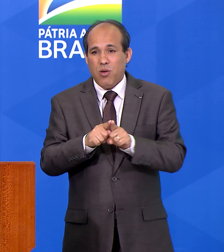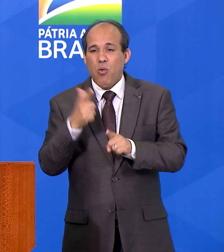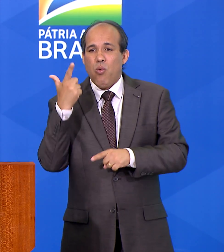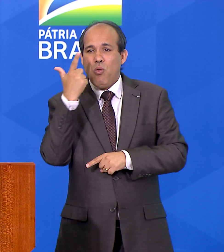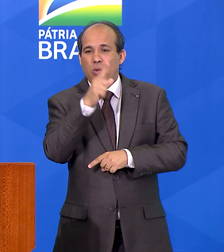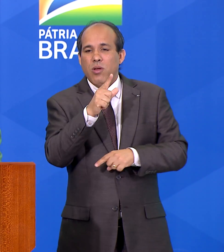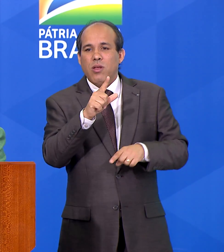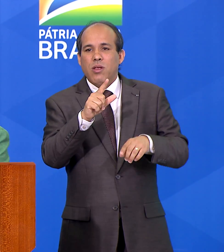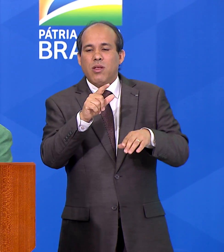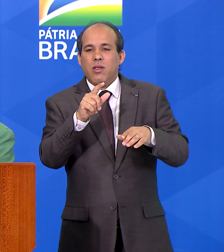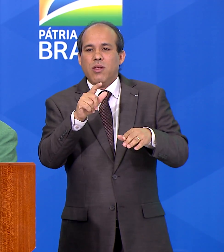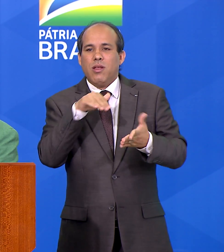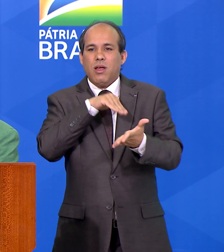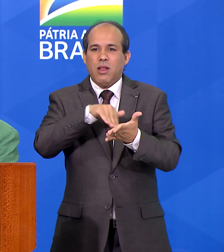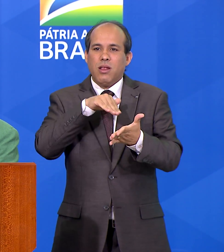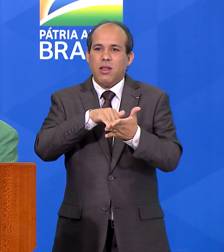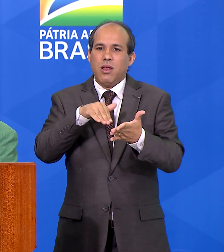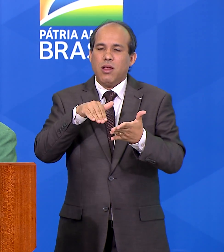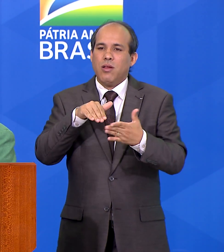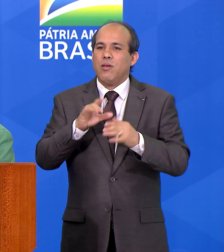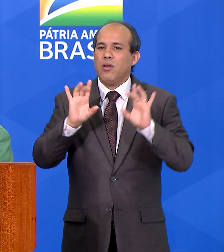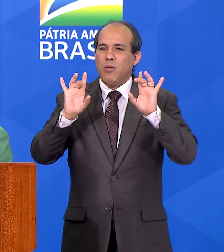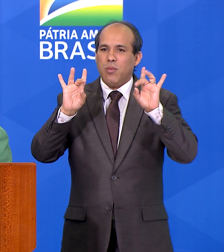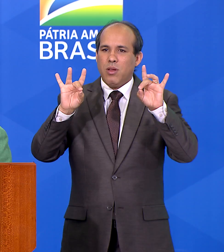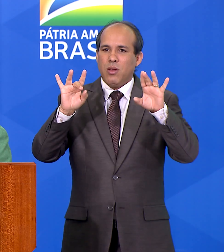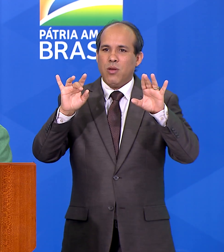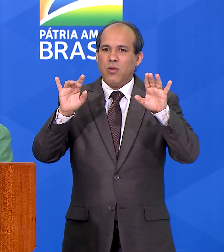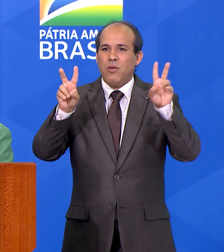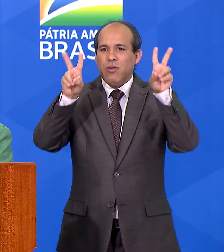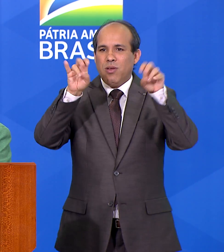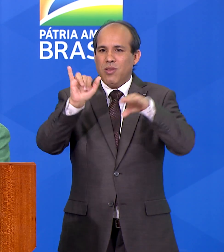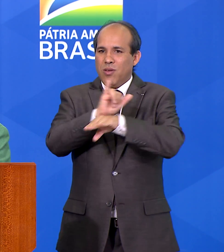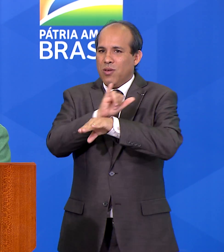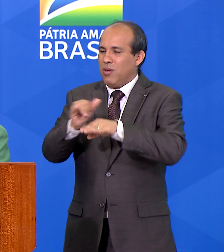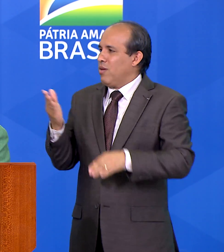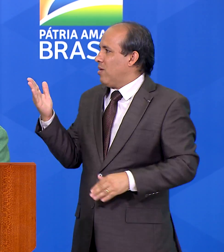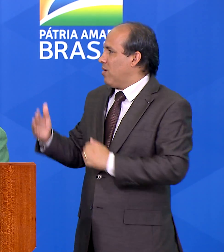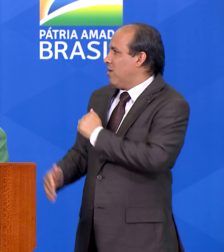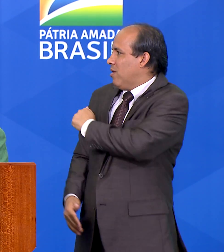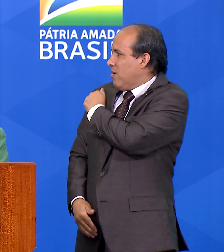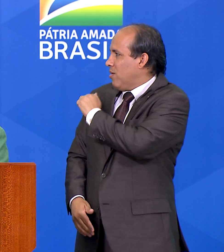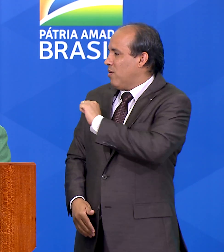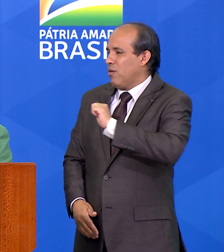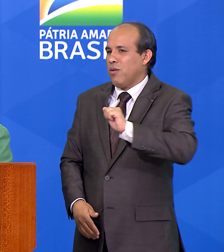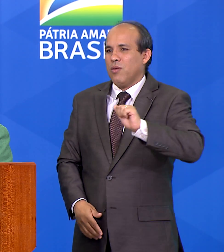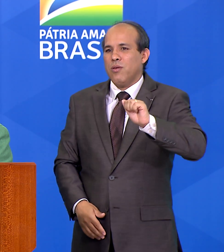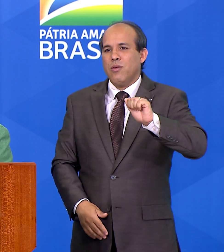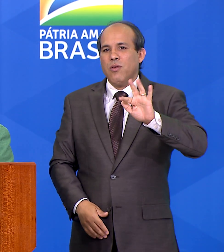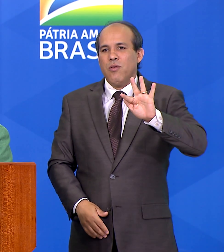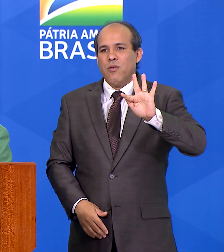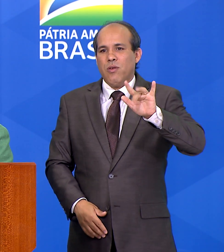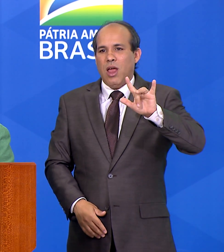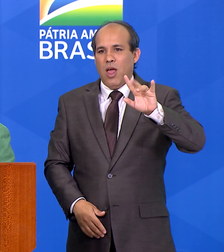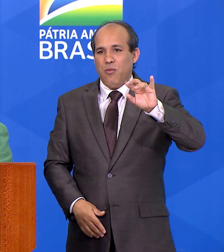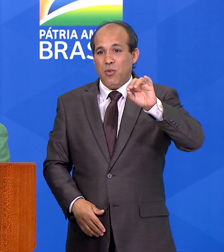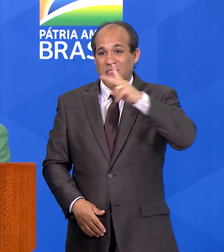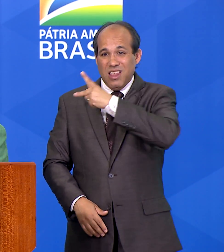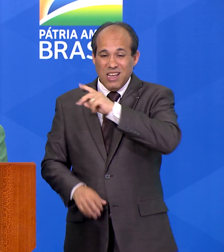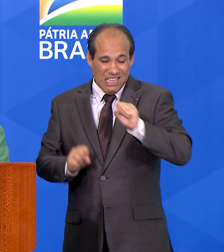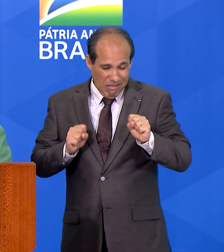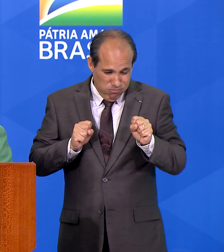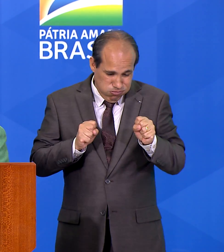Assuntos Estratégicos, meu querido Flávio Rocha. A sua dedicação nesse Plano fez com que a gente